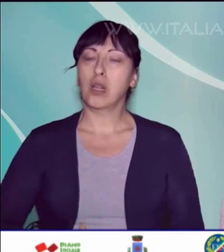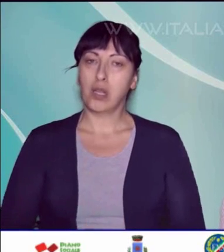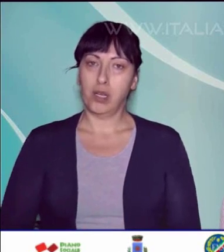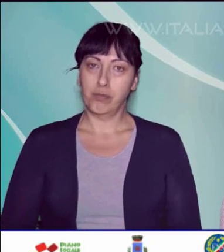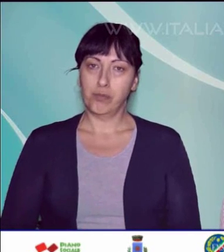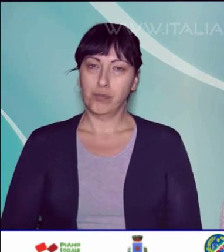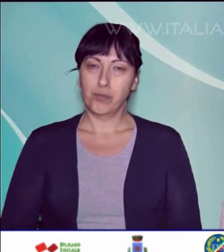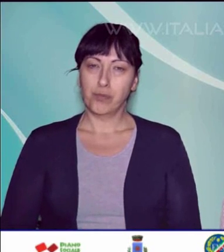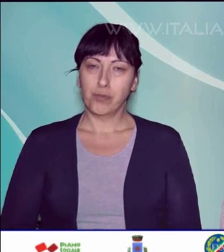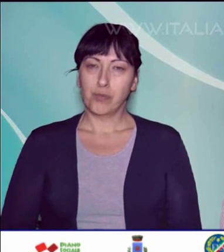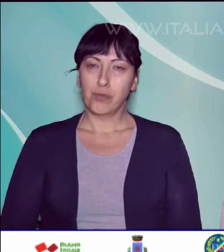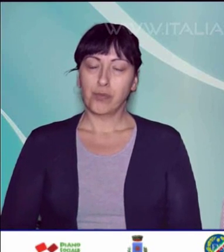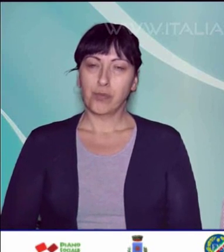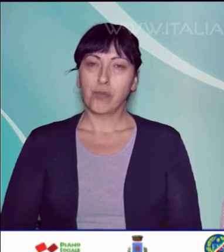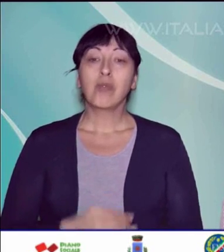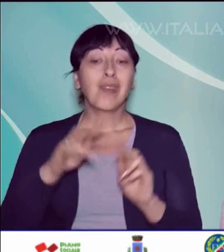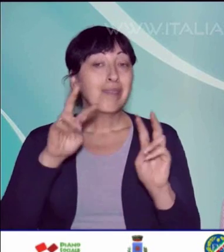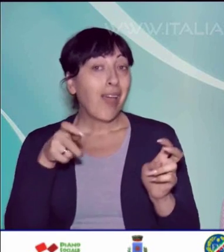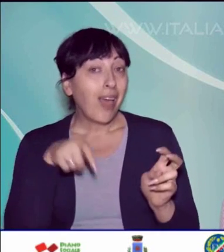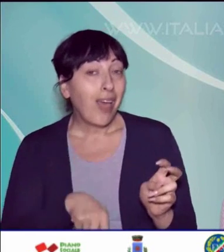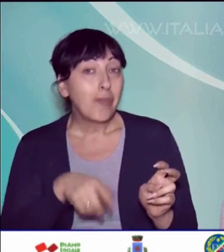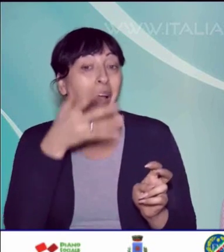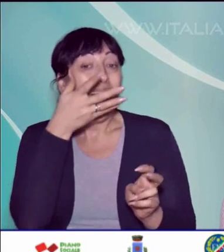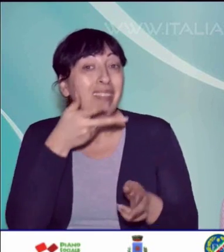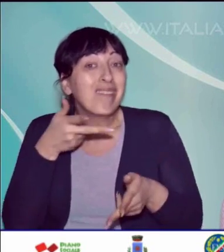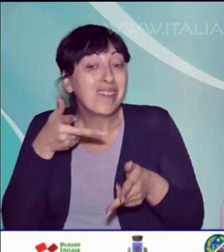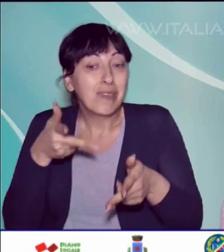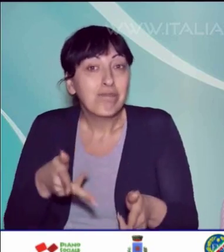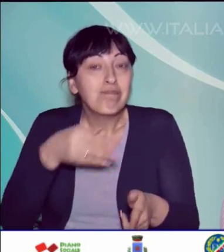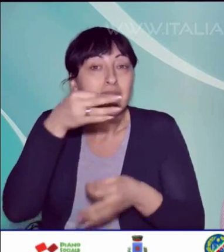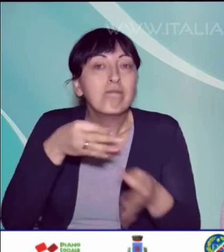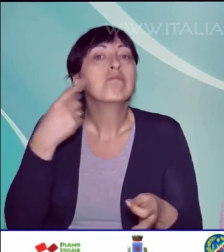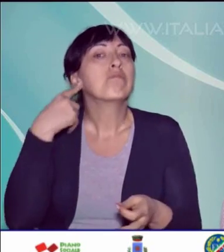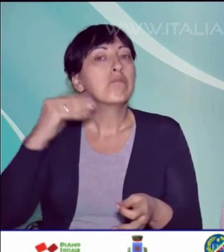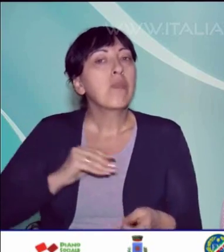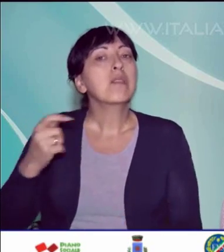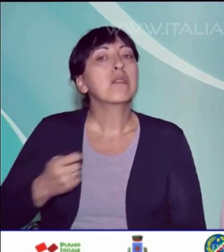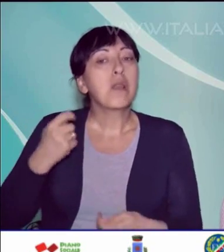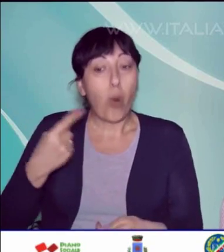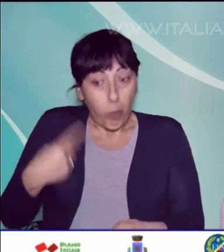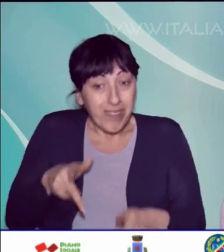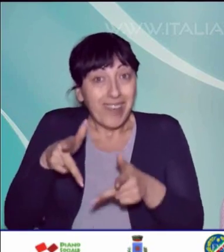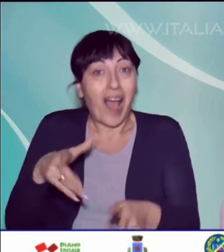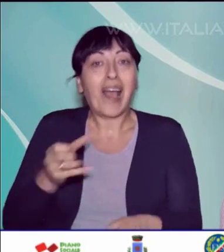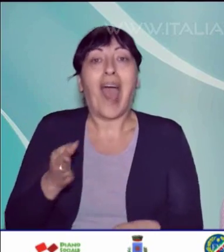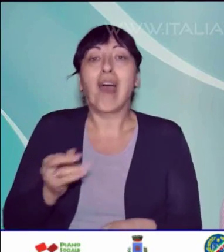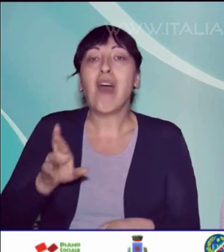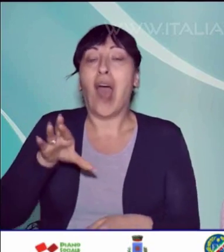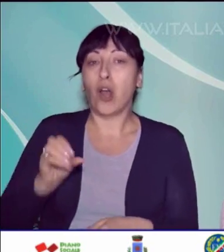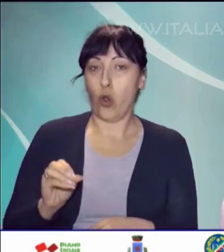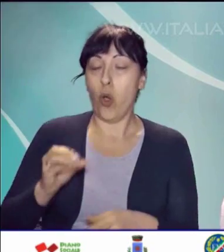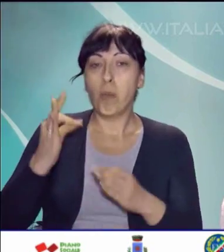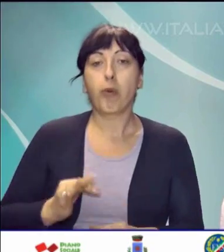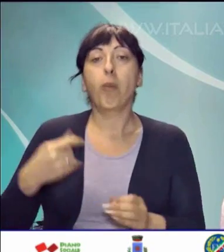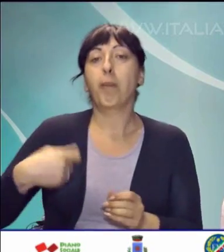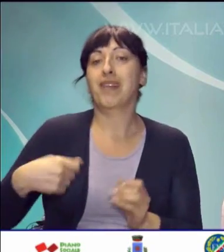L'idea di trattare questo tema risulta molto stimolante, dichiara Giampiero Caffaro, presidente della